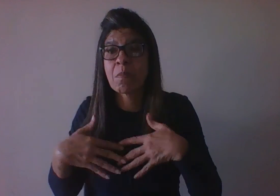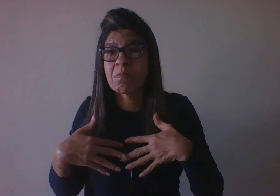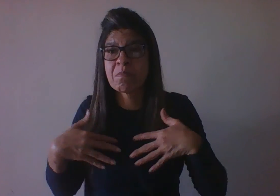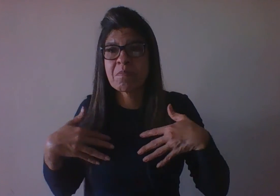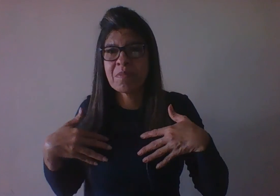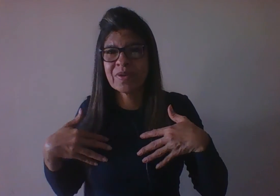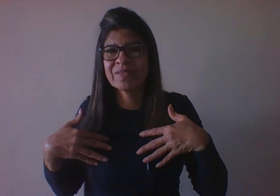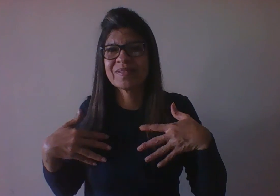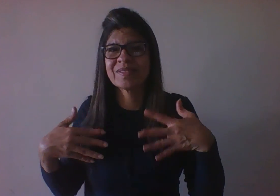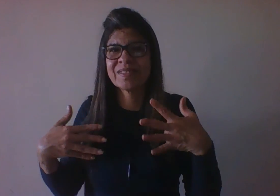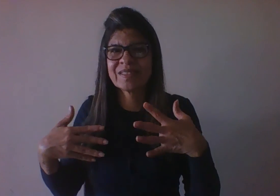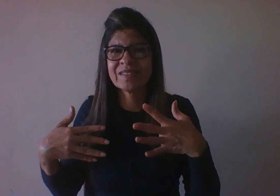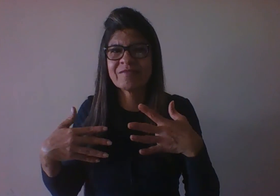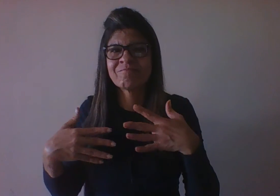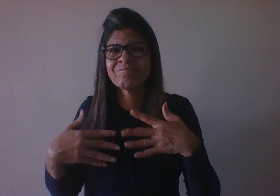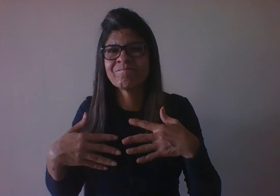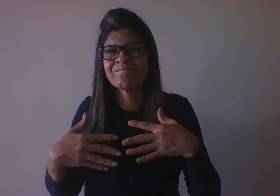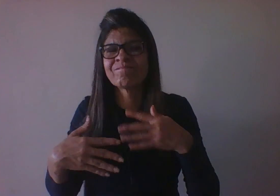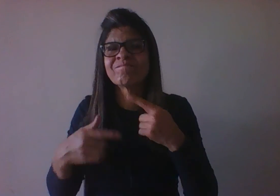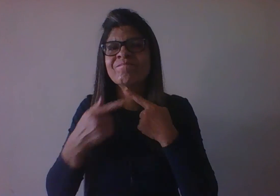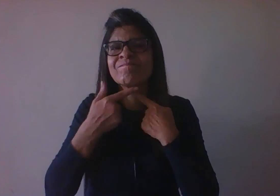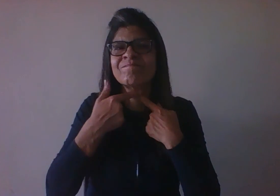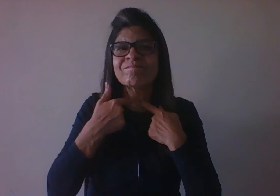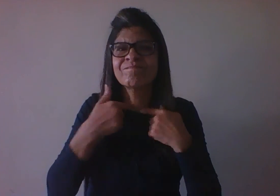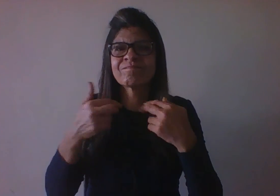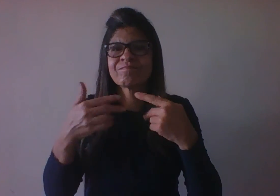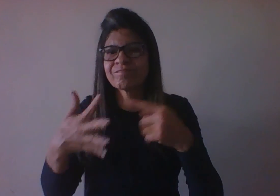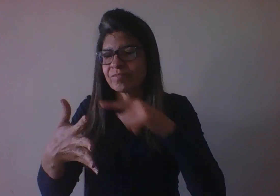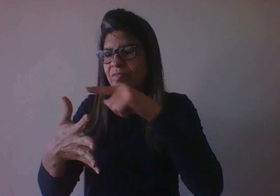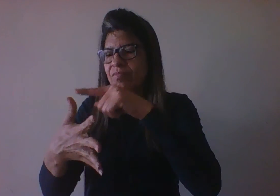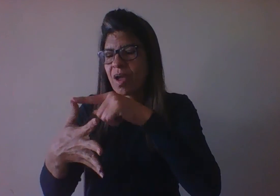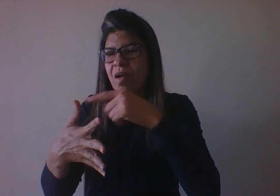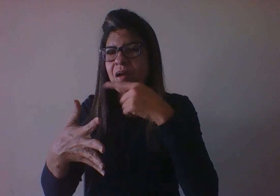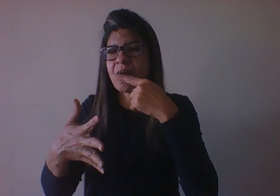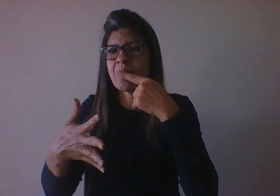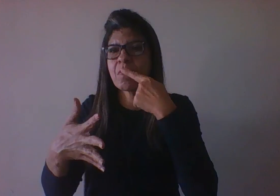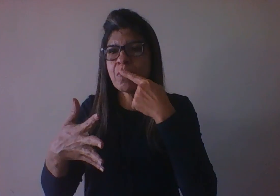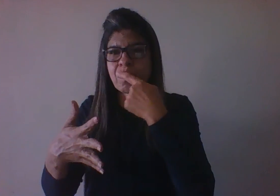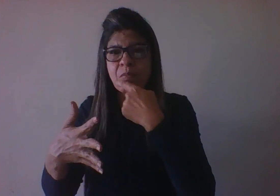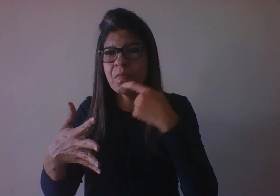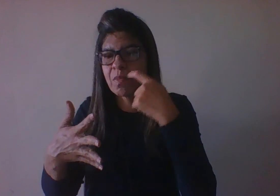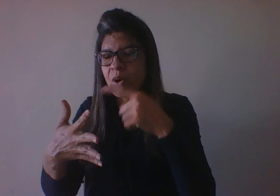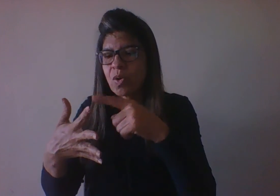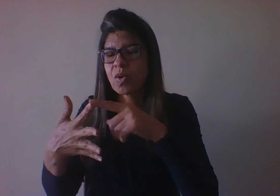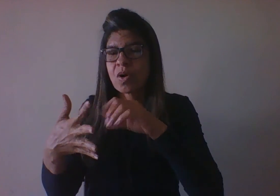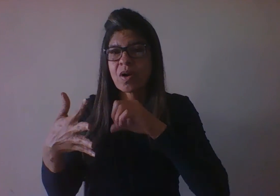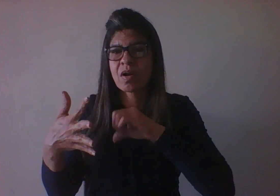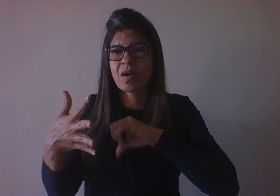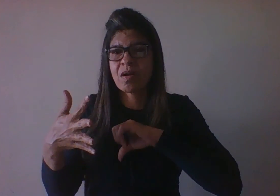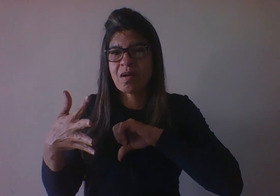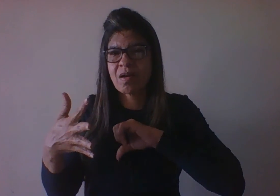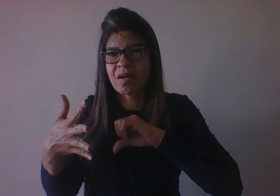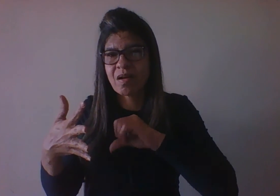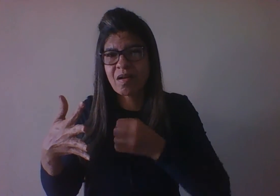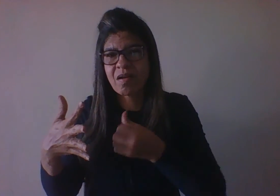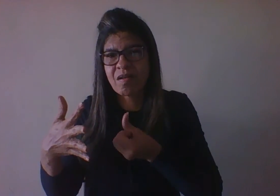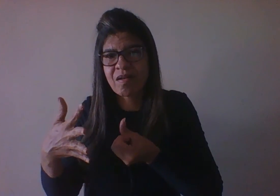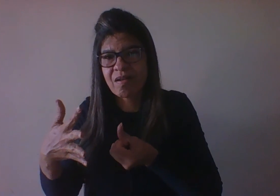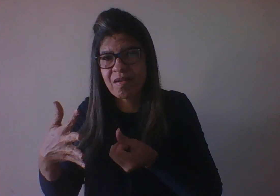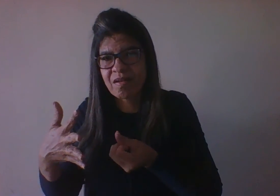dessas zonas erógenas. Então, fase oral, a boca, fase anal, o ânus, fase fálica, os genitais, mas com uma